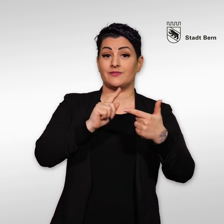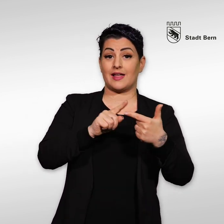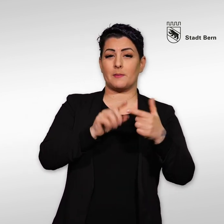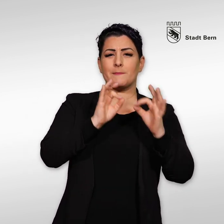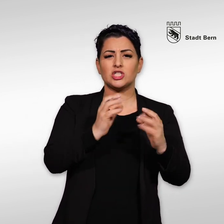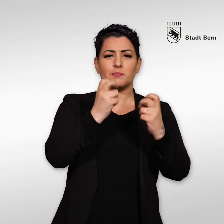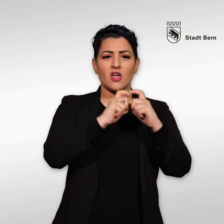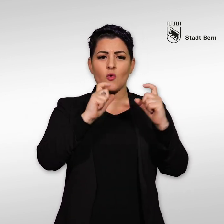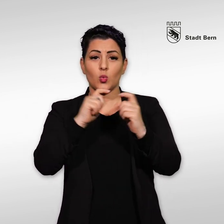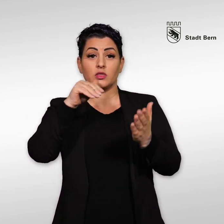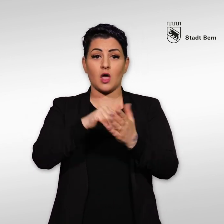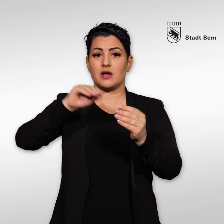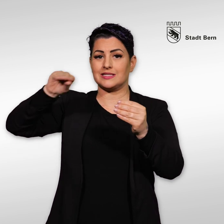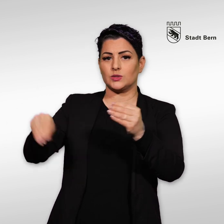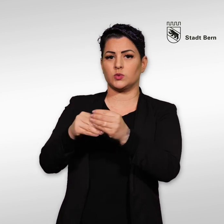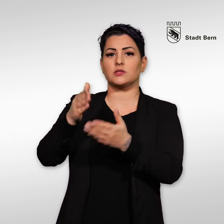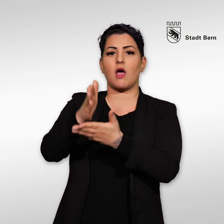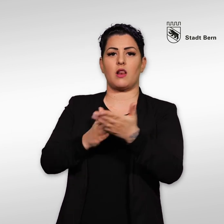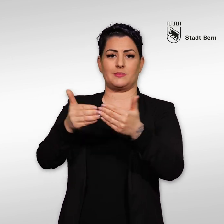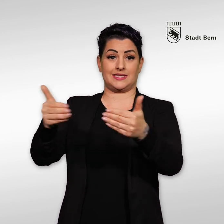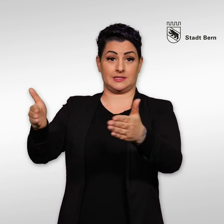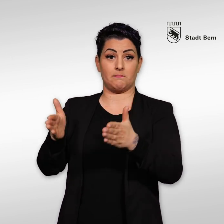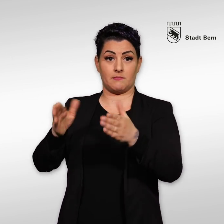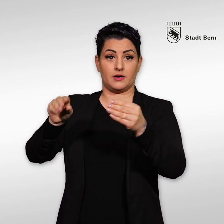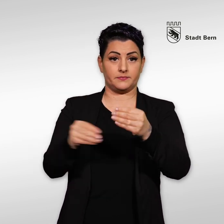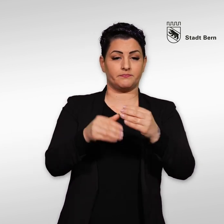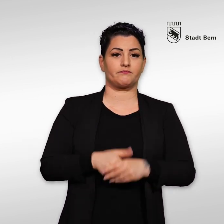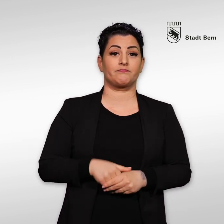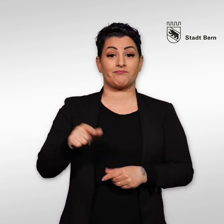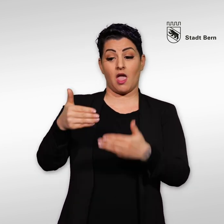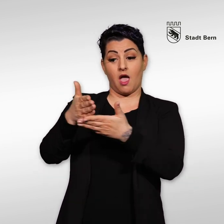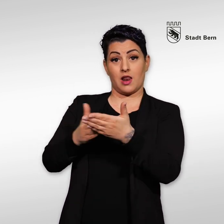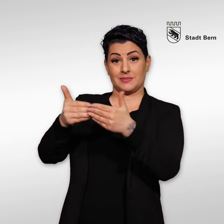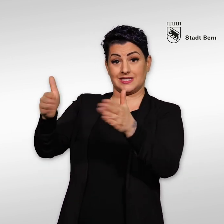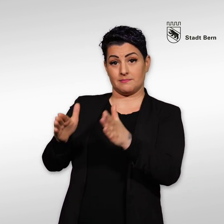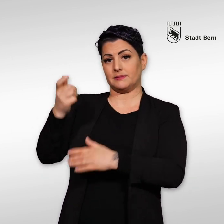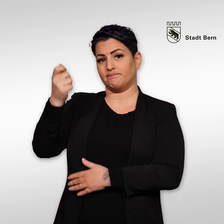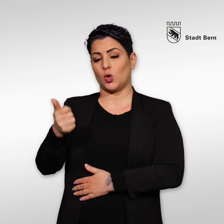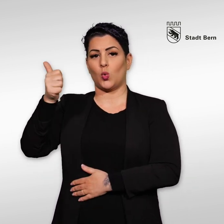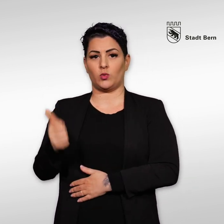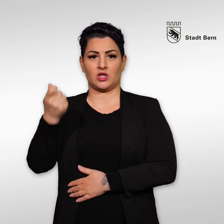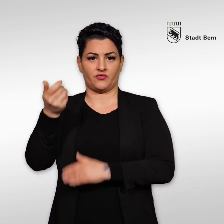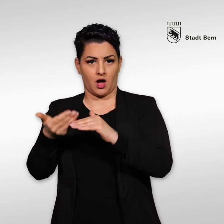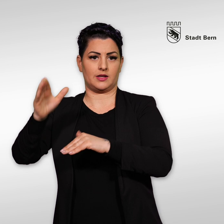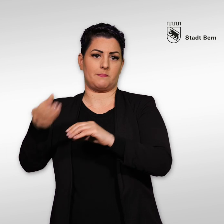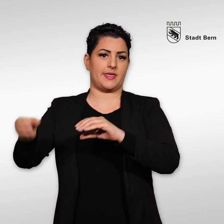Zweitens, gewisse Wohnungen haben zusätzlich ein halbes Zimmer. Ein halbes Zimmer kostet 100 Franken mehr.